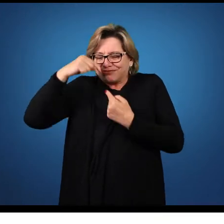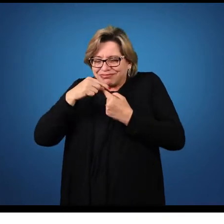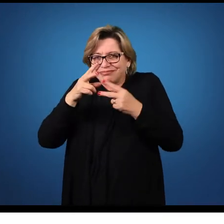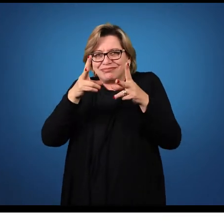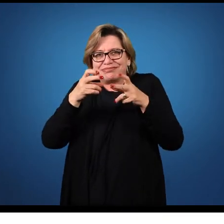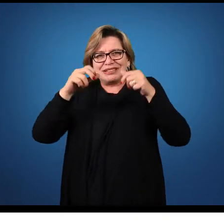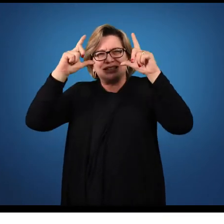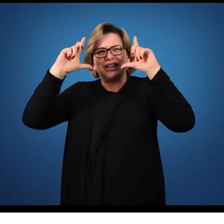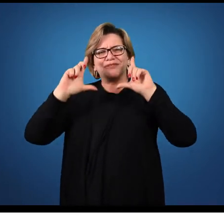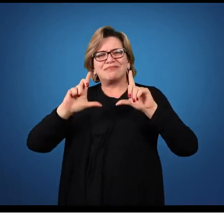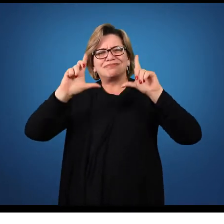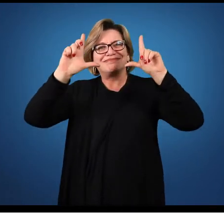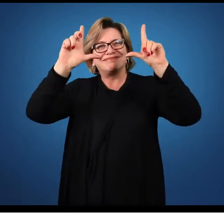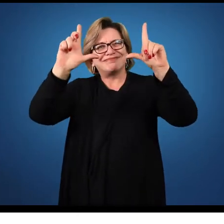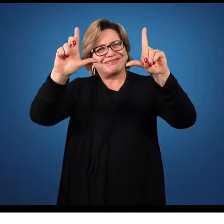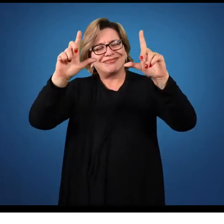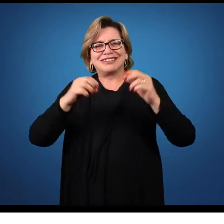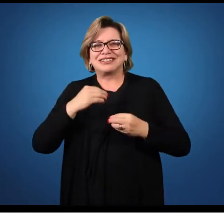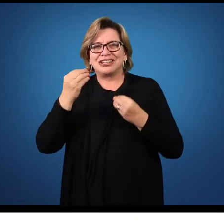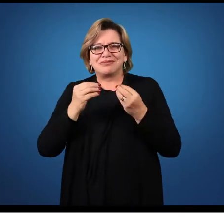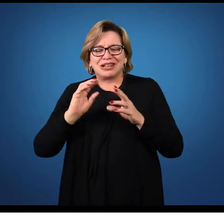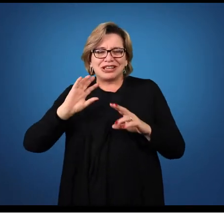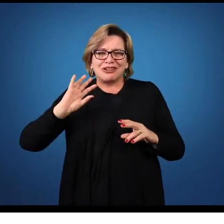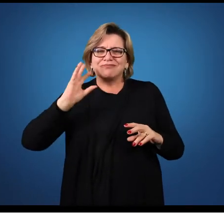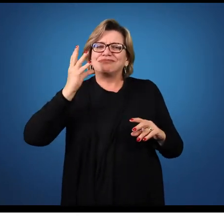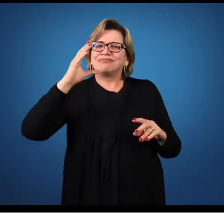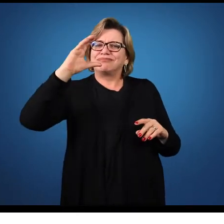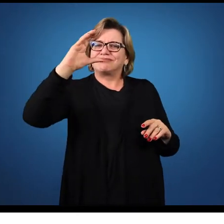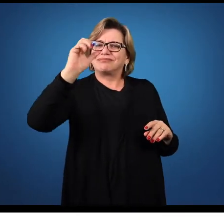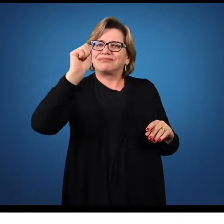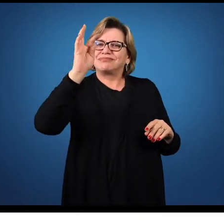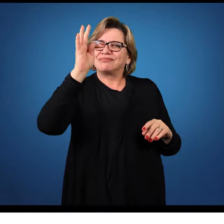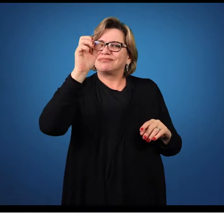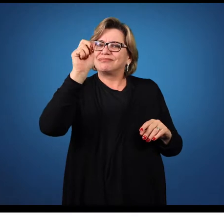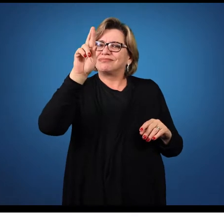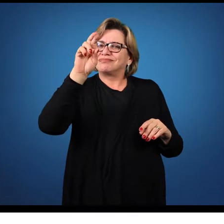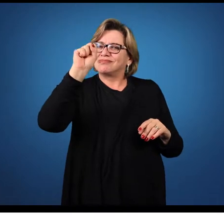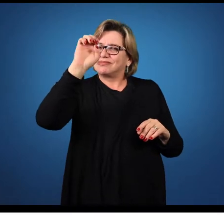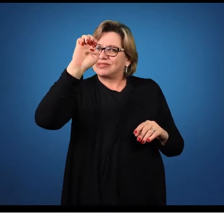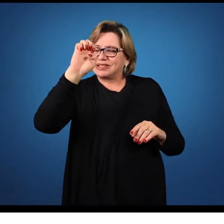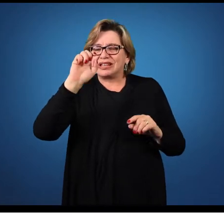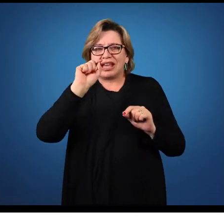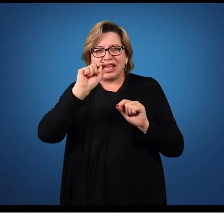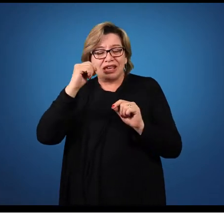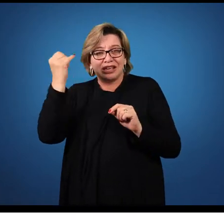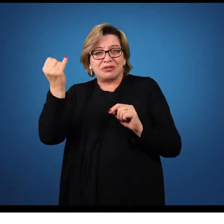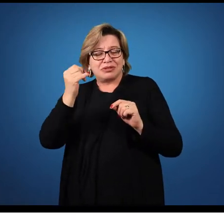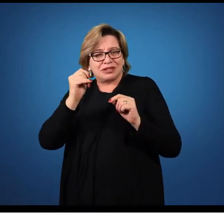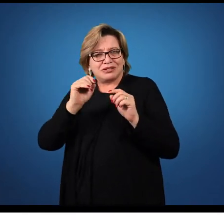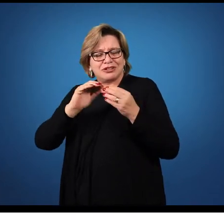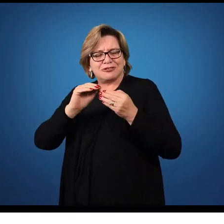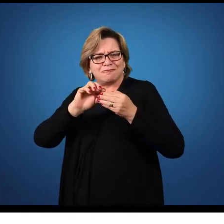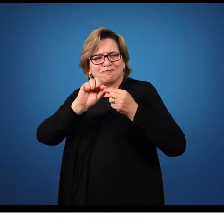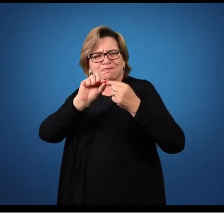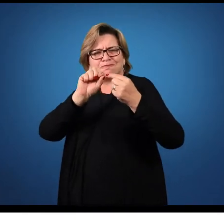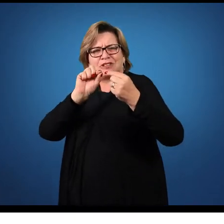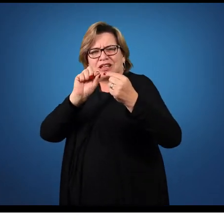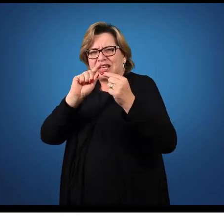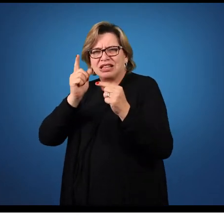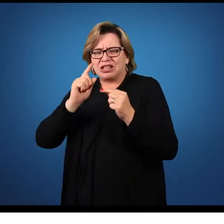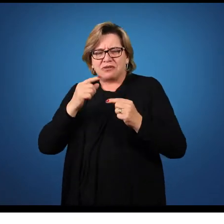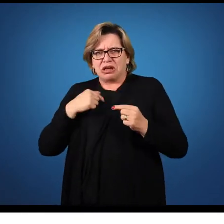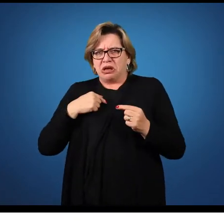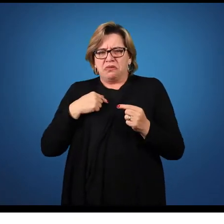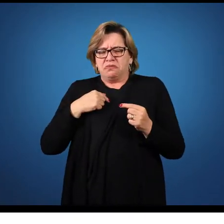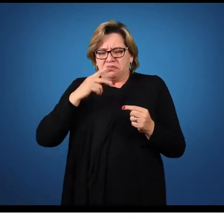Para que esse efeito de catarse ocorra, é muito importante que nós tenhamos o distanciamento da obra, então, que a gente não se